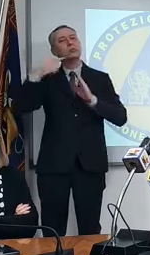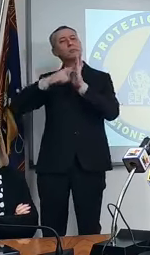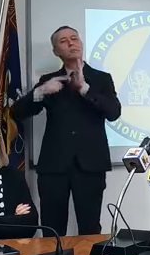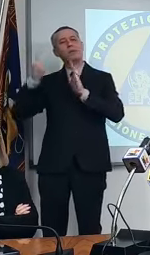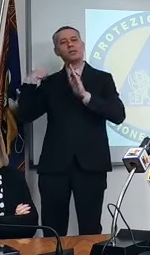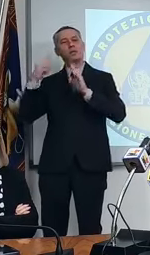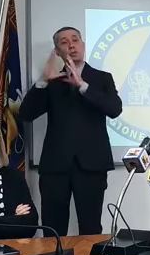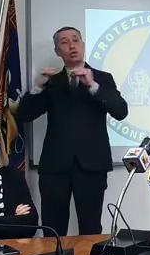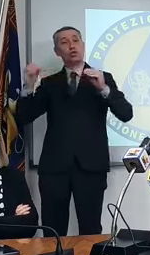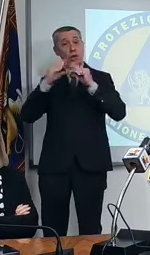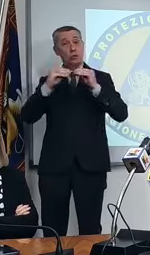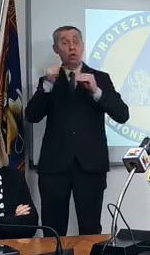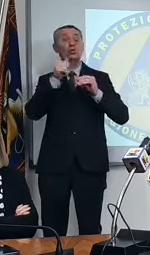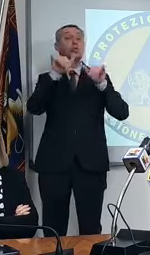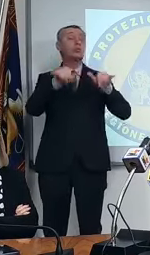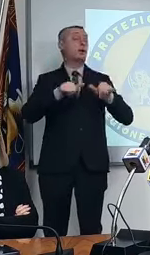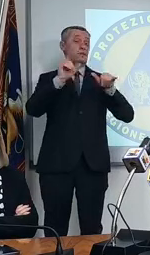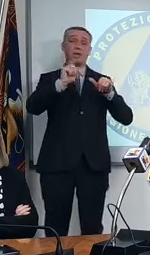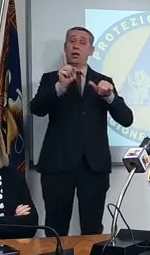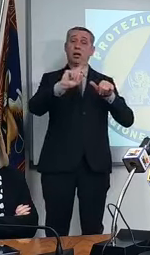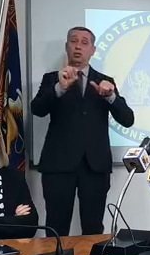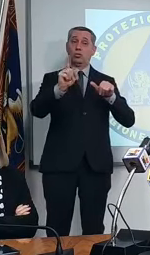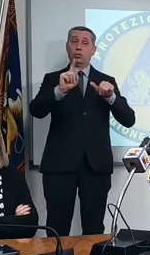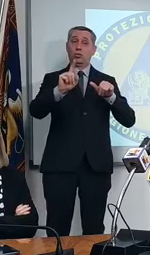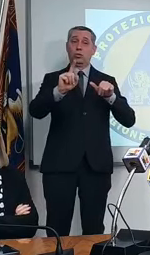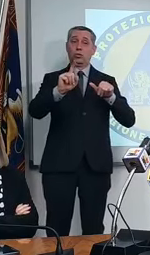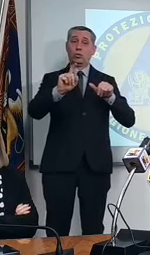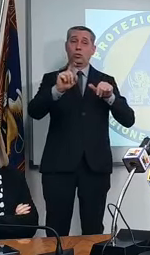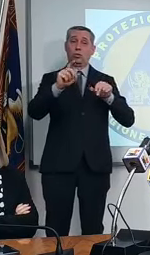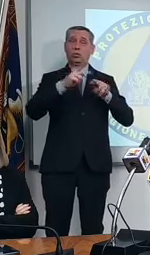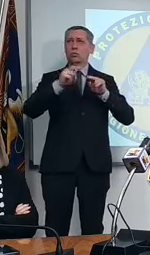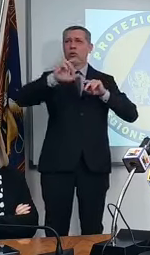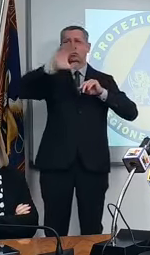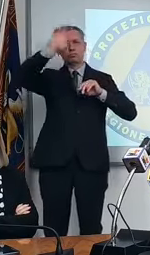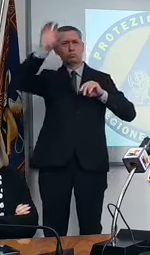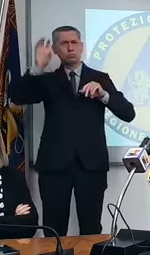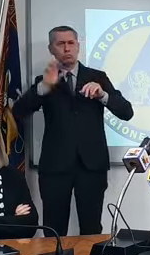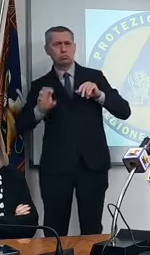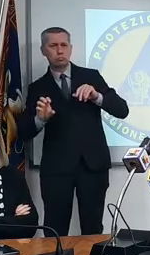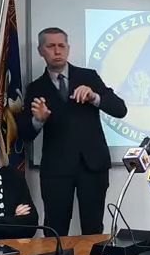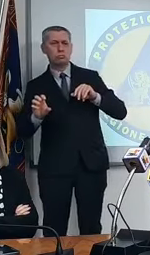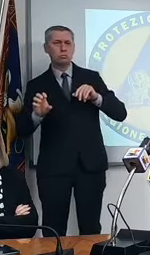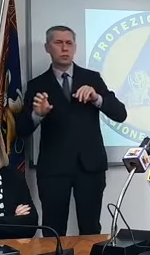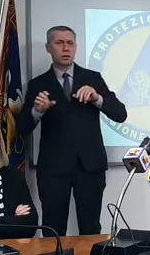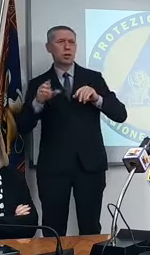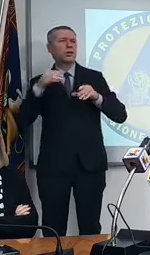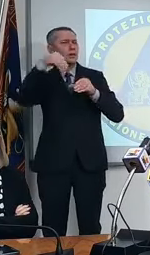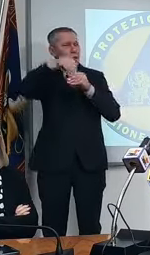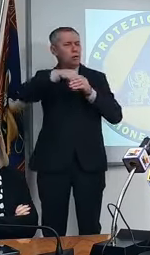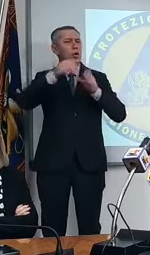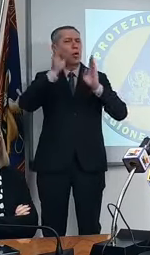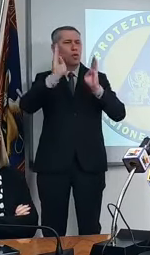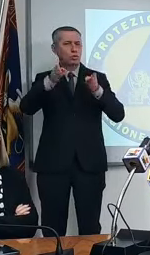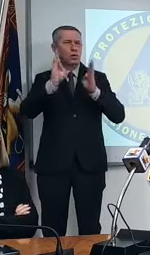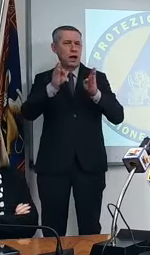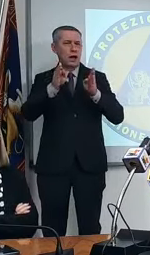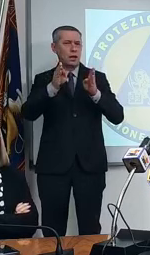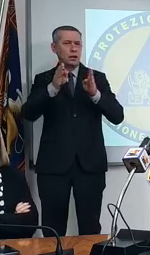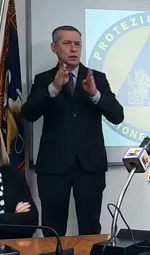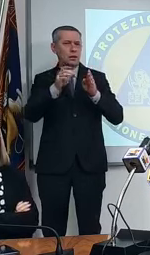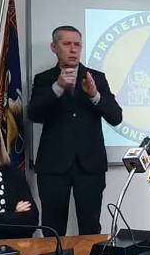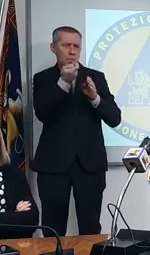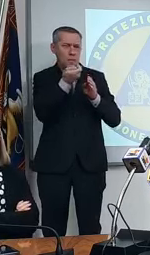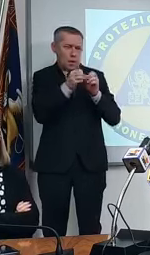non solo in Veneto, in tutta Italia quanti focolai ci furono negli ospedali. Questo perché? Perché abbiamo vaccinato. Si continua a